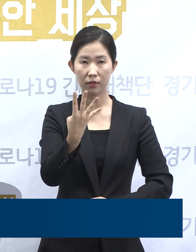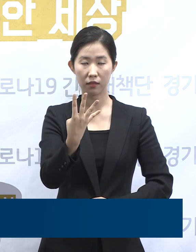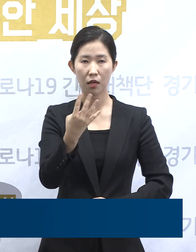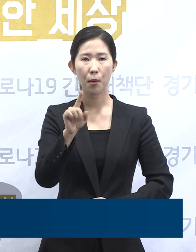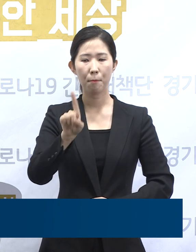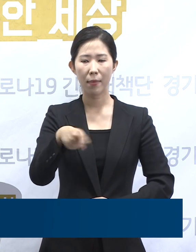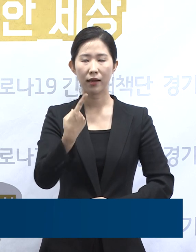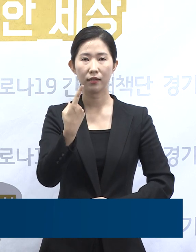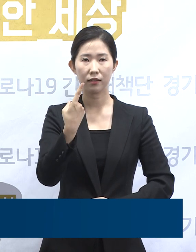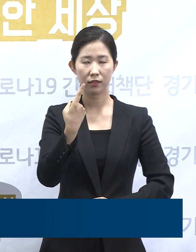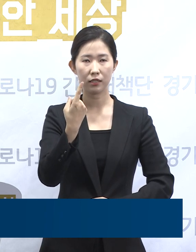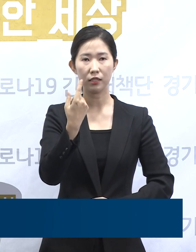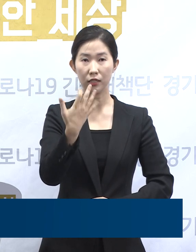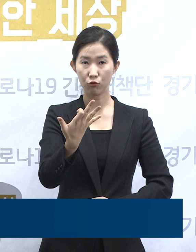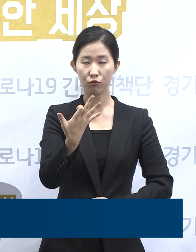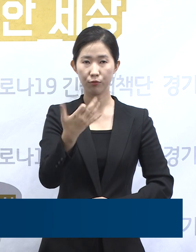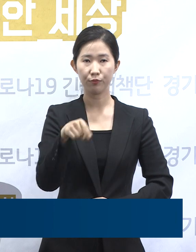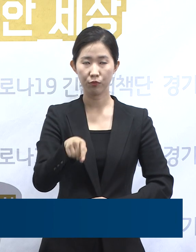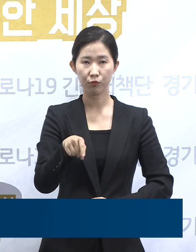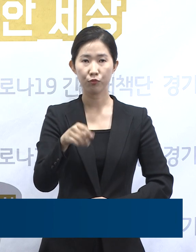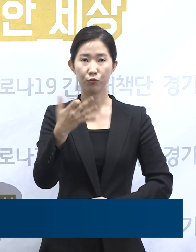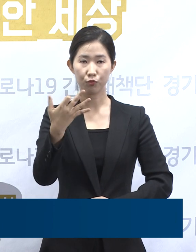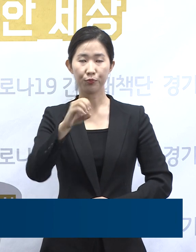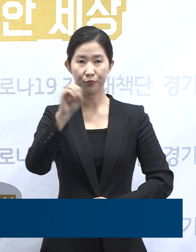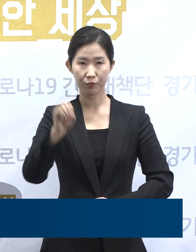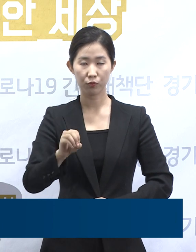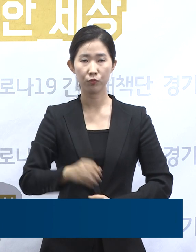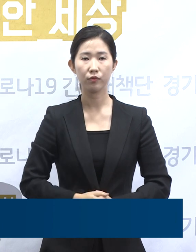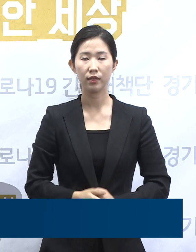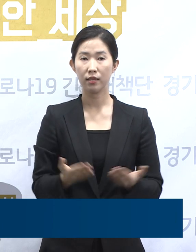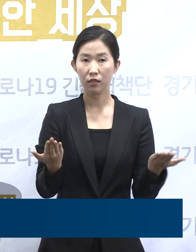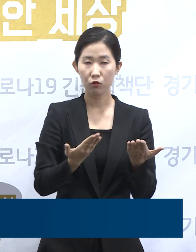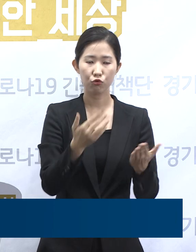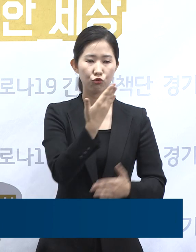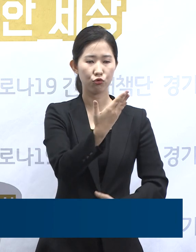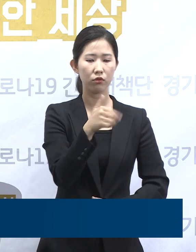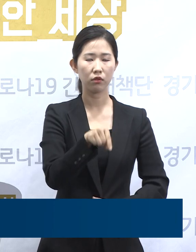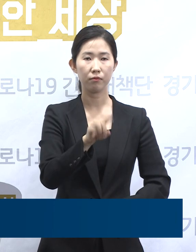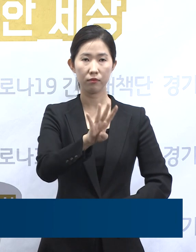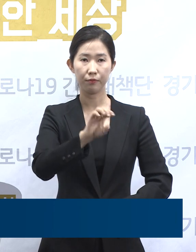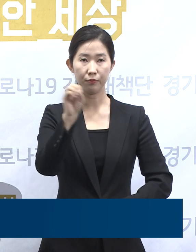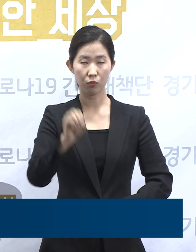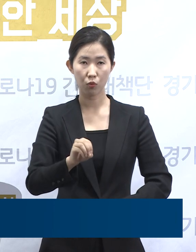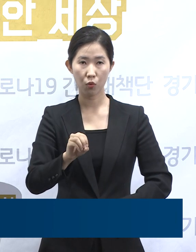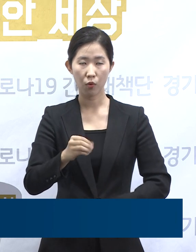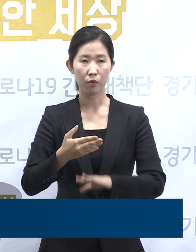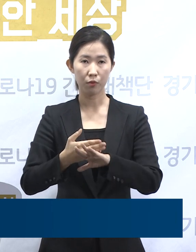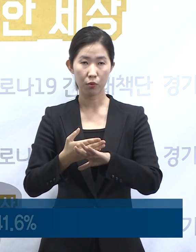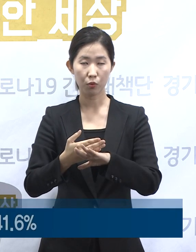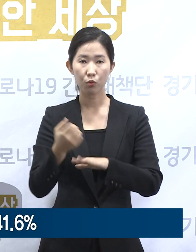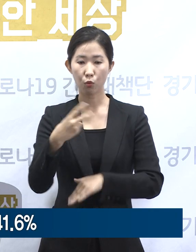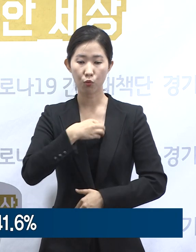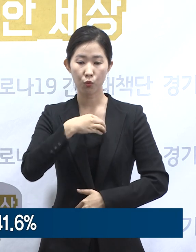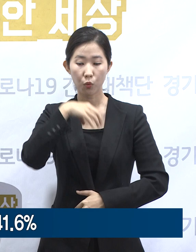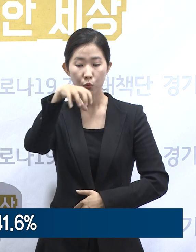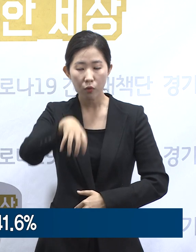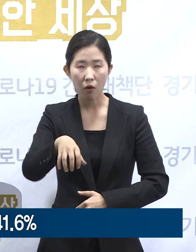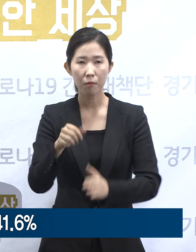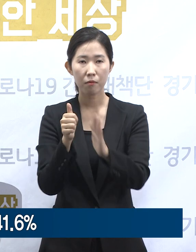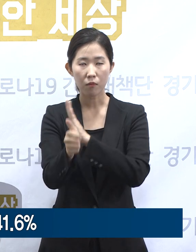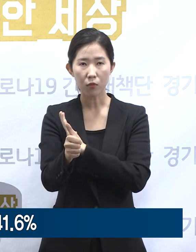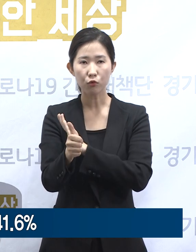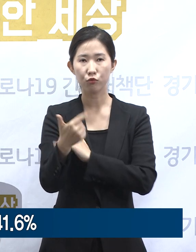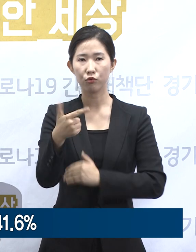.9% 직장이 9.3% 국내 위험지역 방문이 6.4% 순이었습니다. 특히